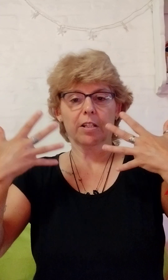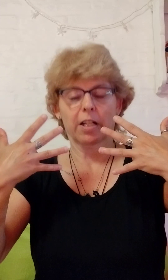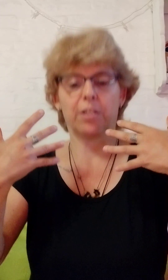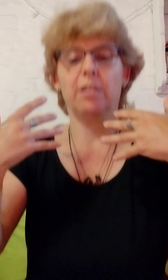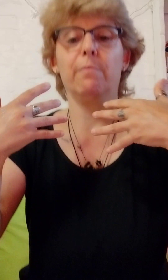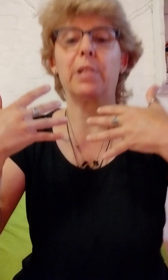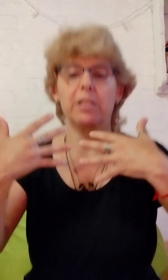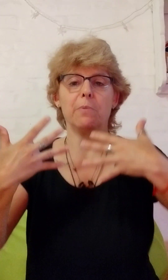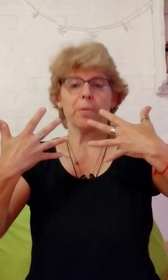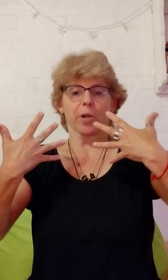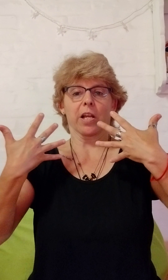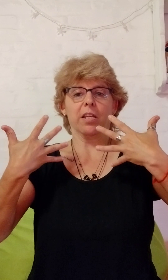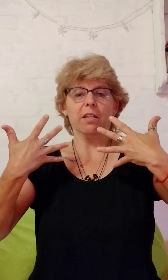Así. Ahí.